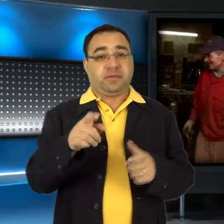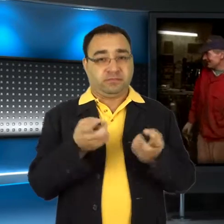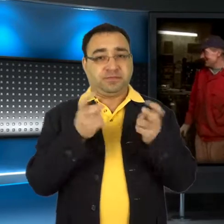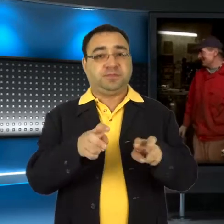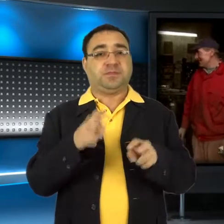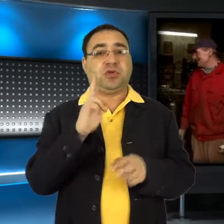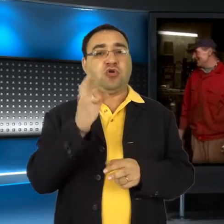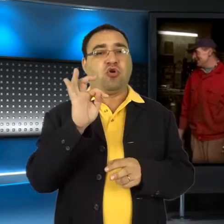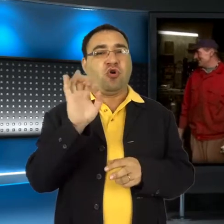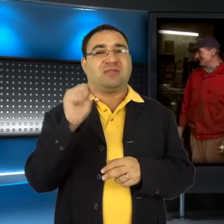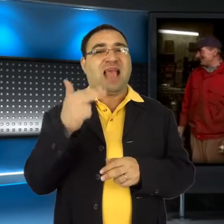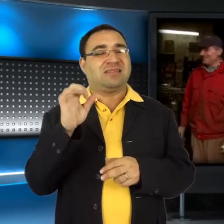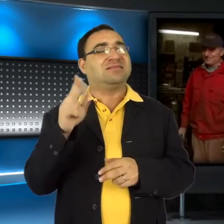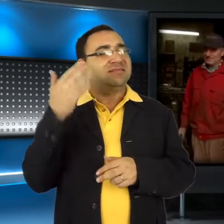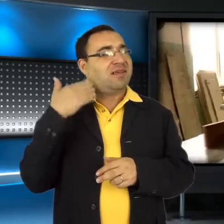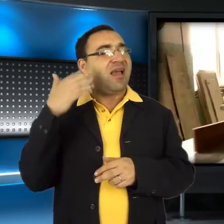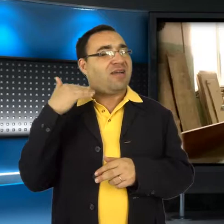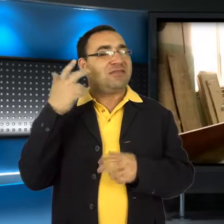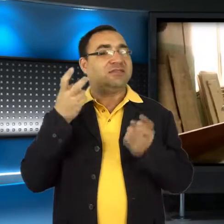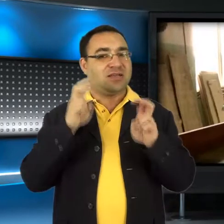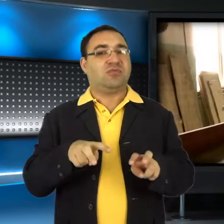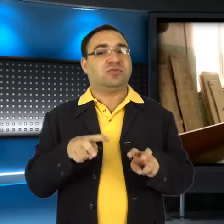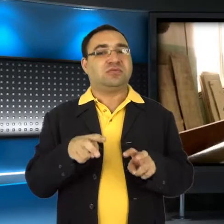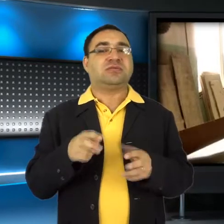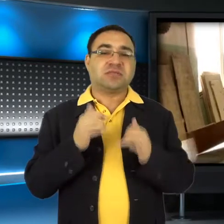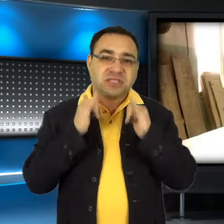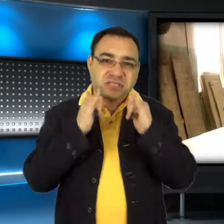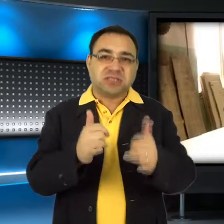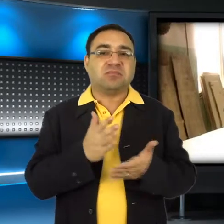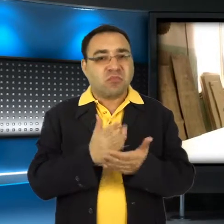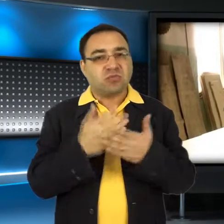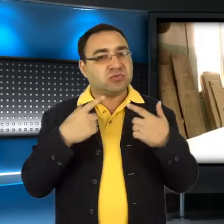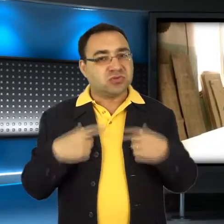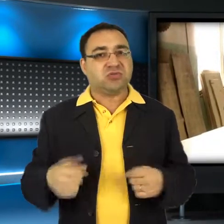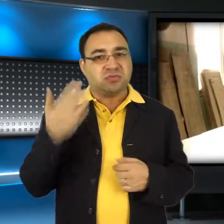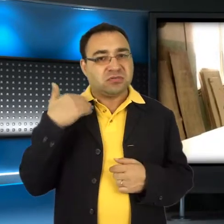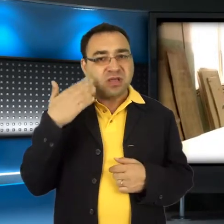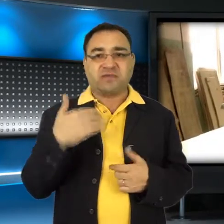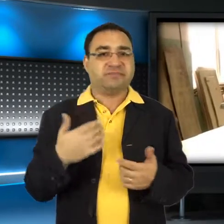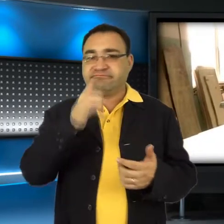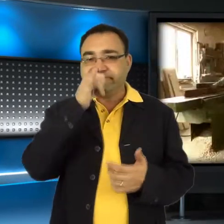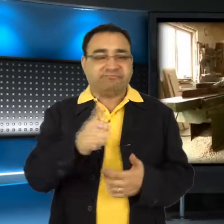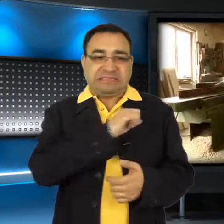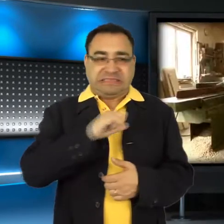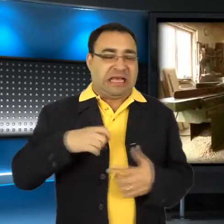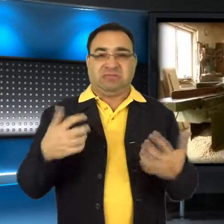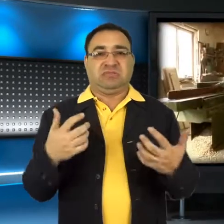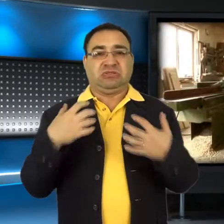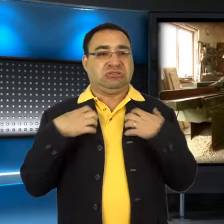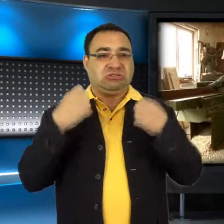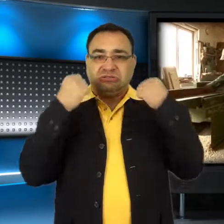Przedsiębiorstwo społeczne założone przez Marka Kotańskiego jest jednym z przykładów na to, jak można pomóc osobom, które samodzielnie nie